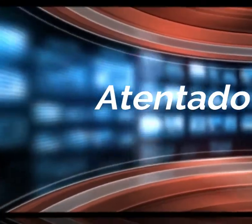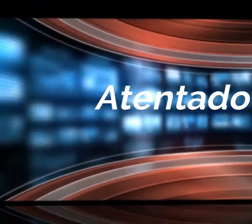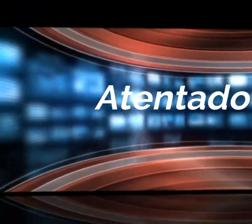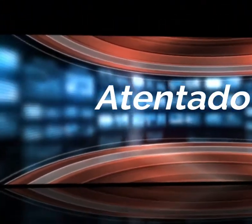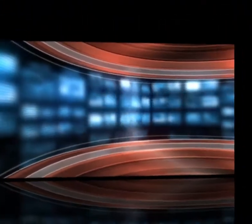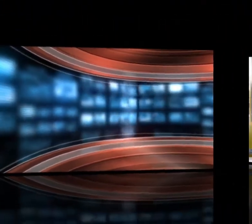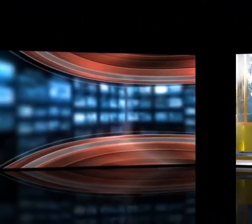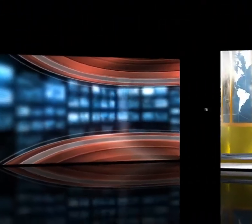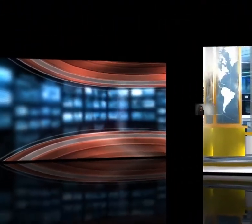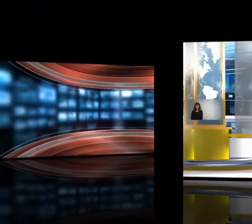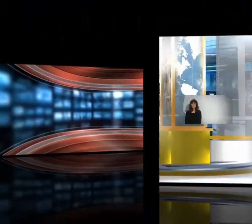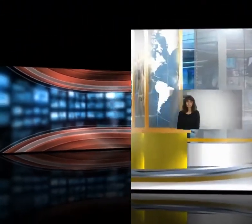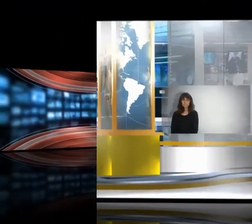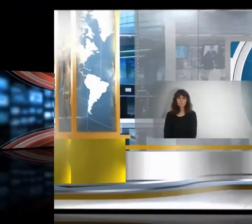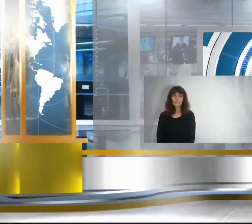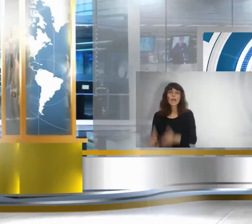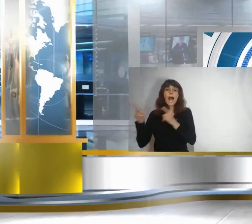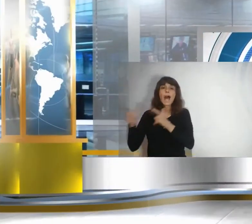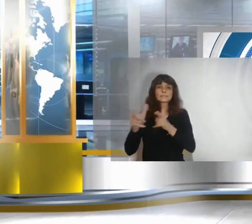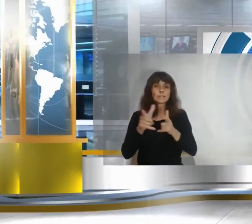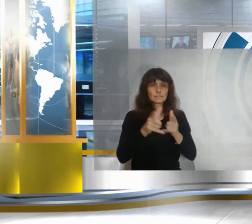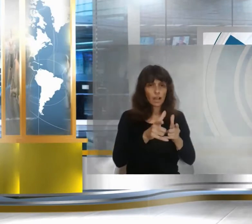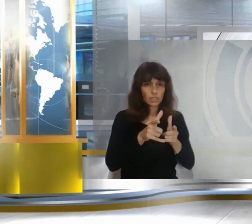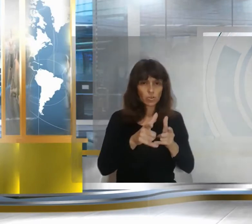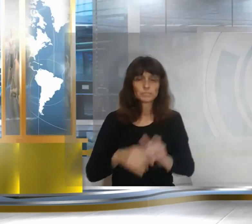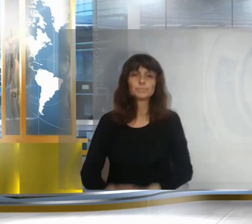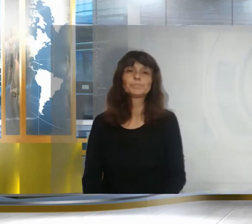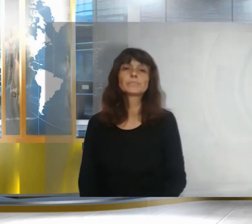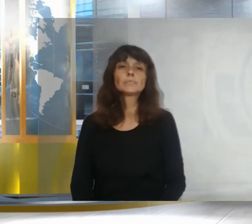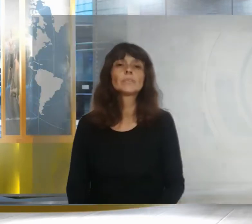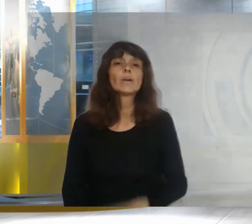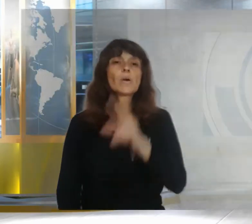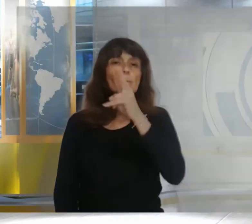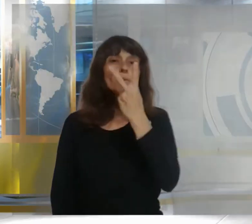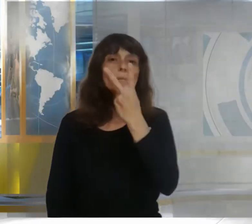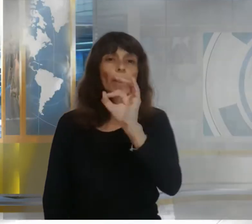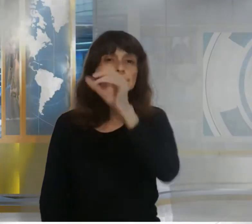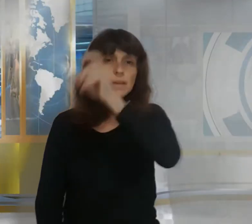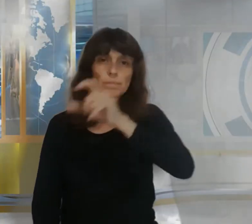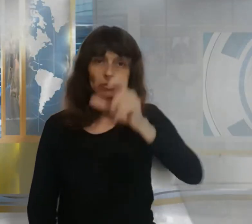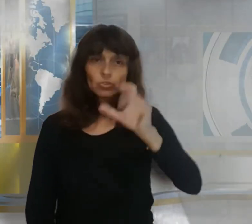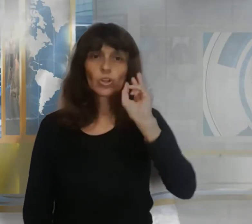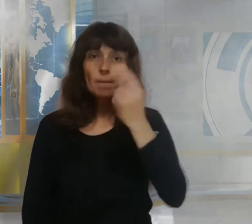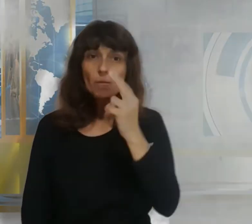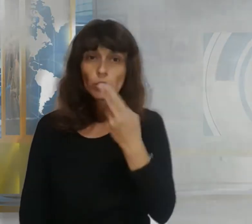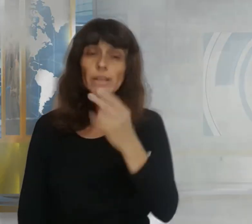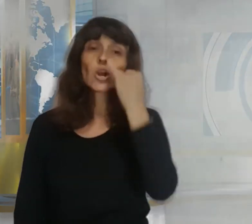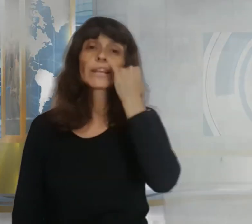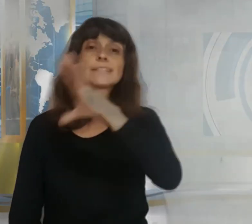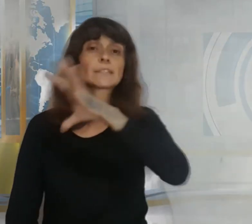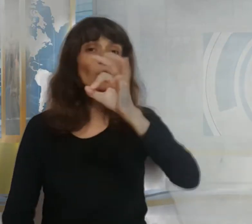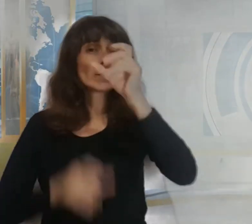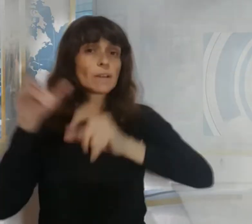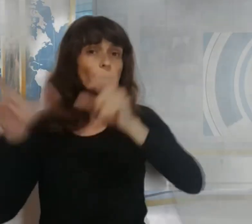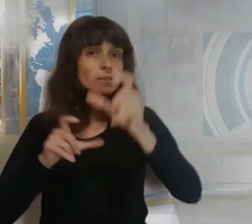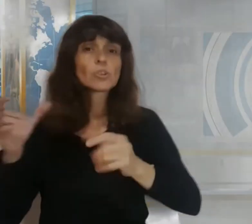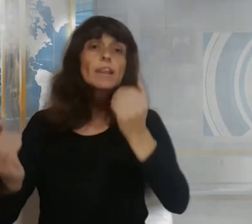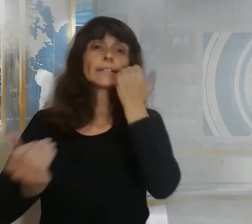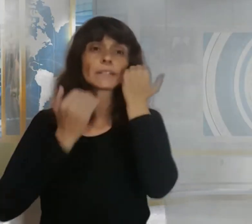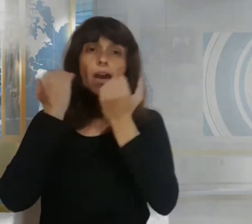Atentado Al menos 20 personas murieron y otras 50 resultaron heridas el jueves pasado en un